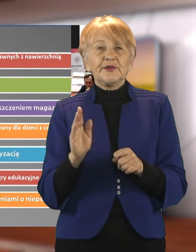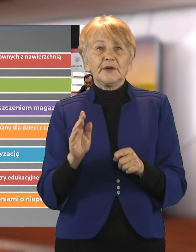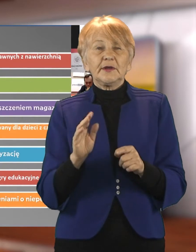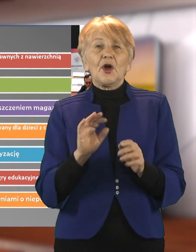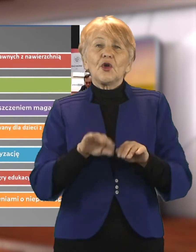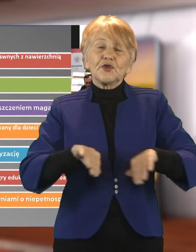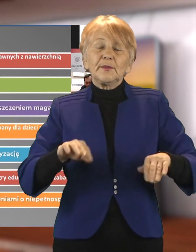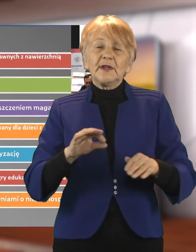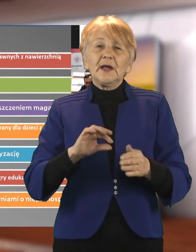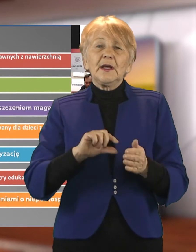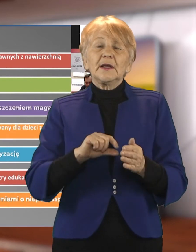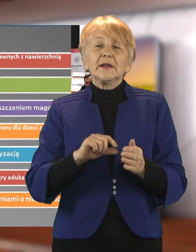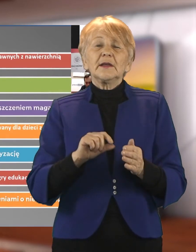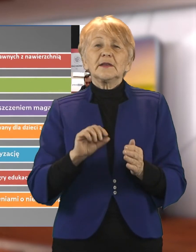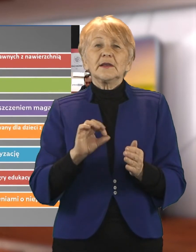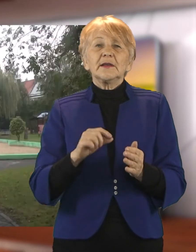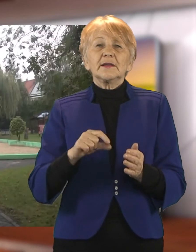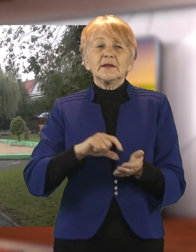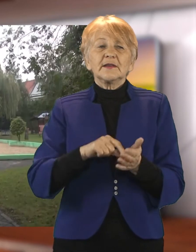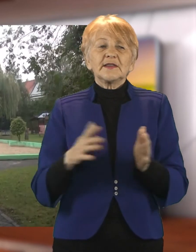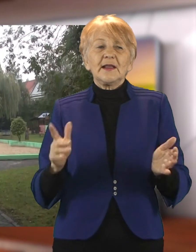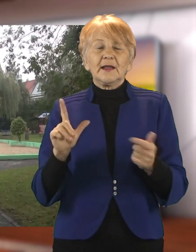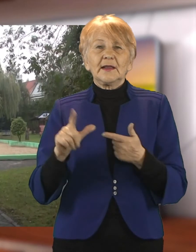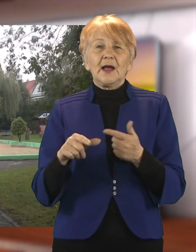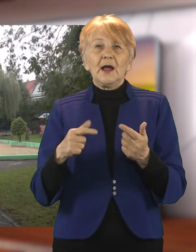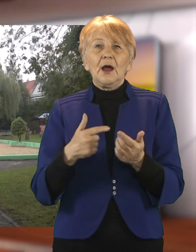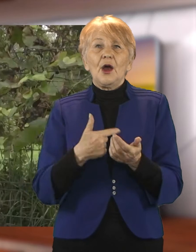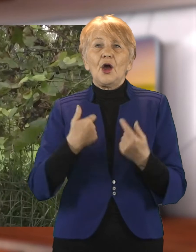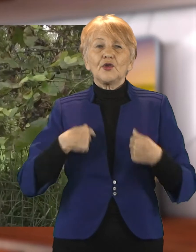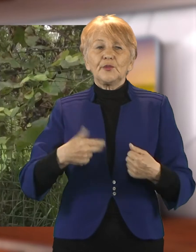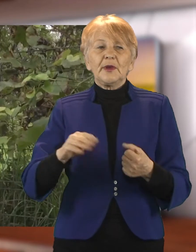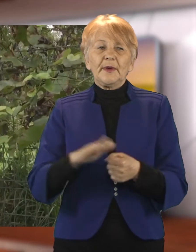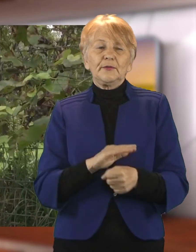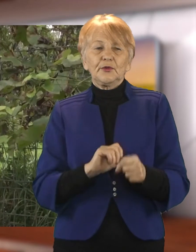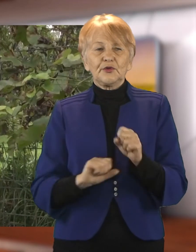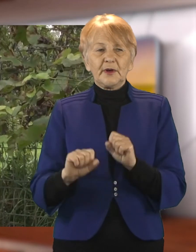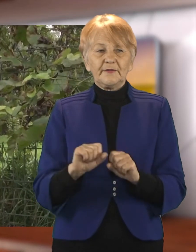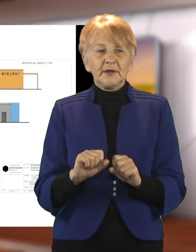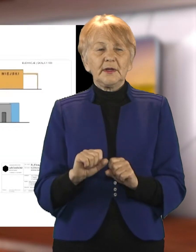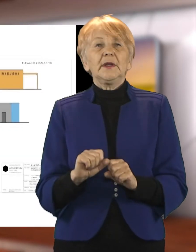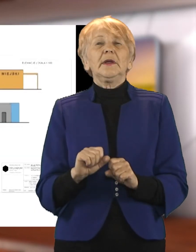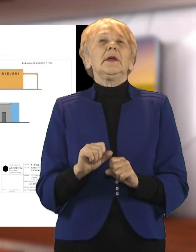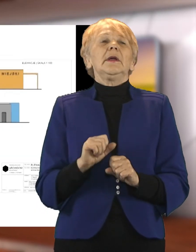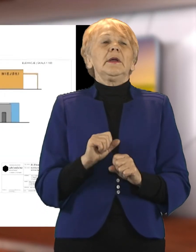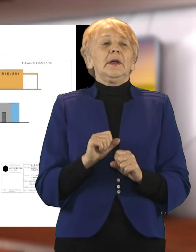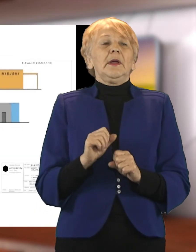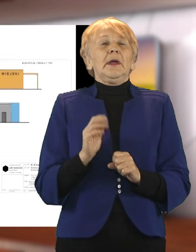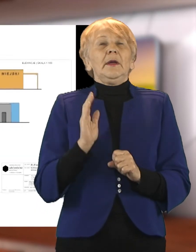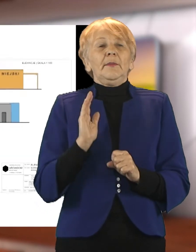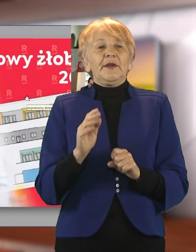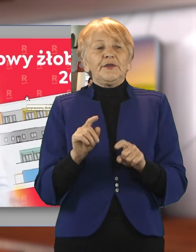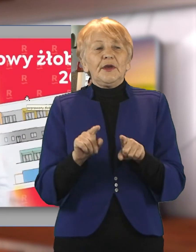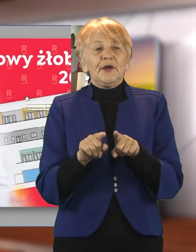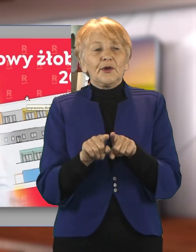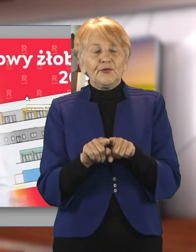pracy z dziećmi z orzeczeniami o niepełnosprawności. Miasto mimo planowanej inwestycji nie zamierza wycofać wsparcia dla podmiotów niepublicznych